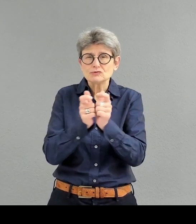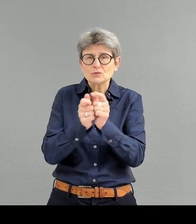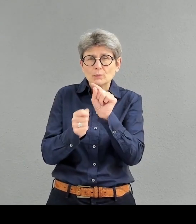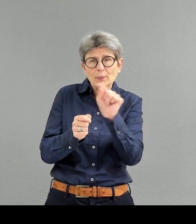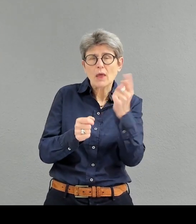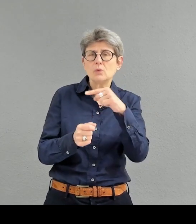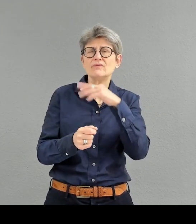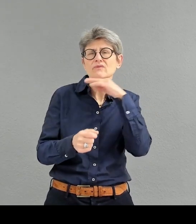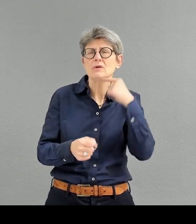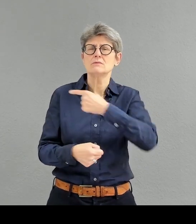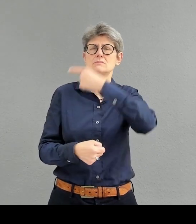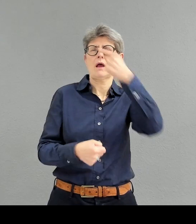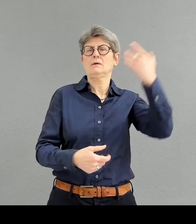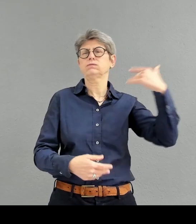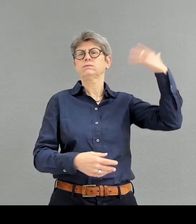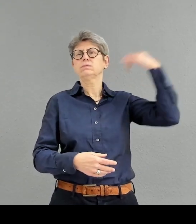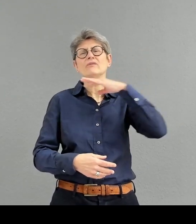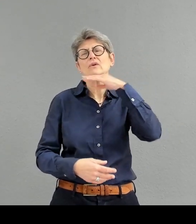Mittelalter bis in die Gegenwart, die findet man hier.